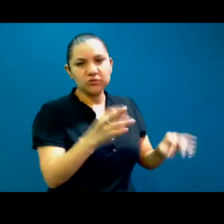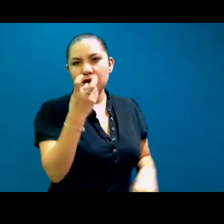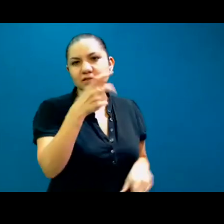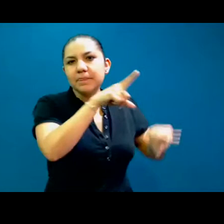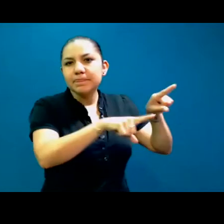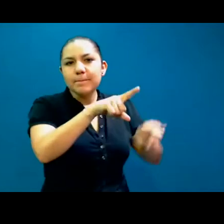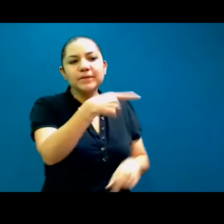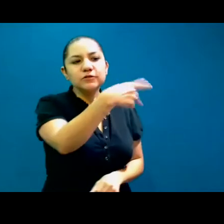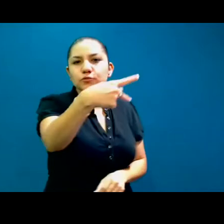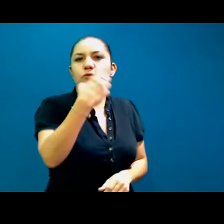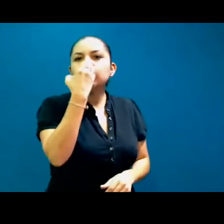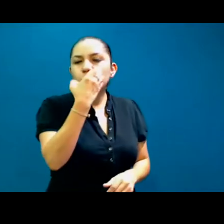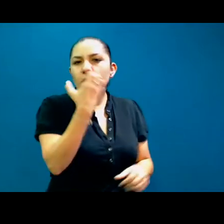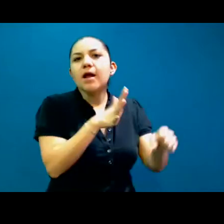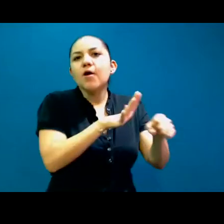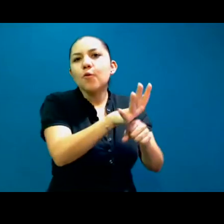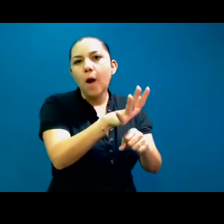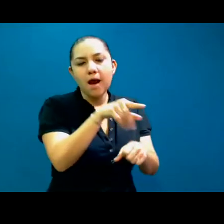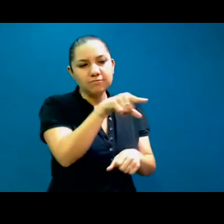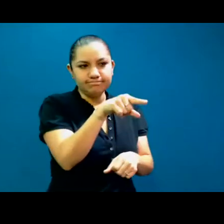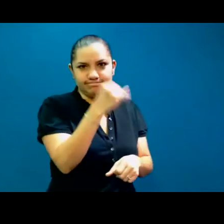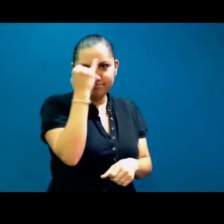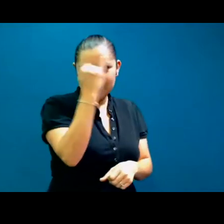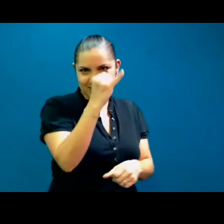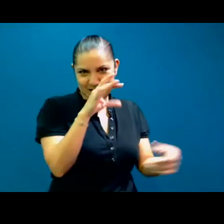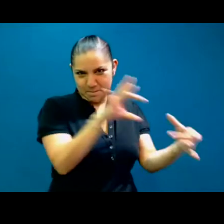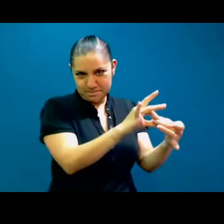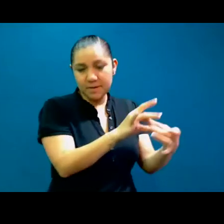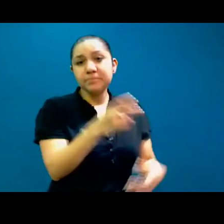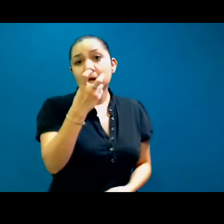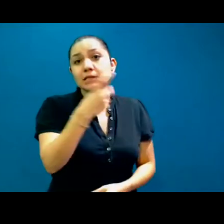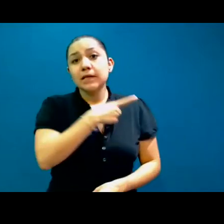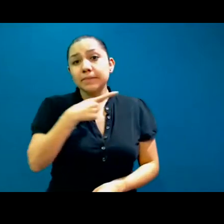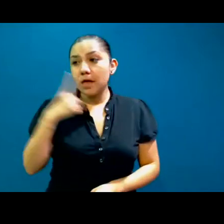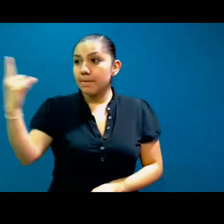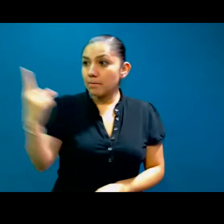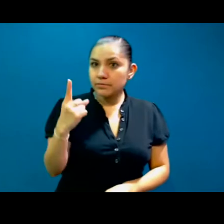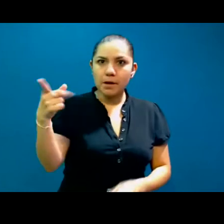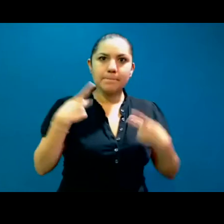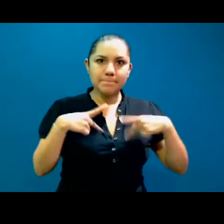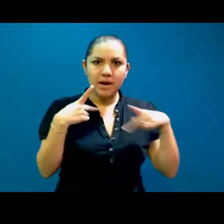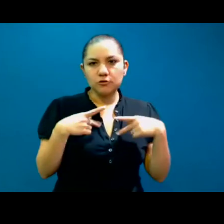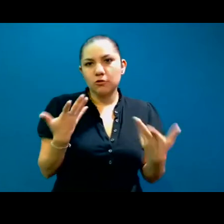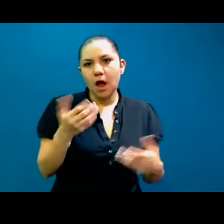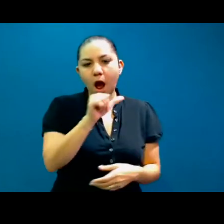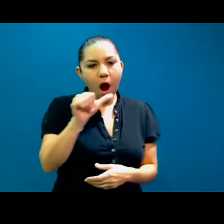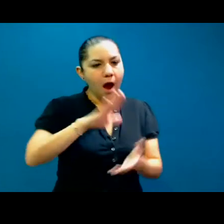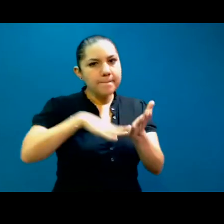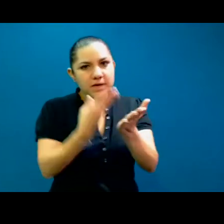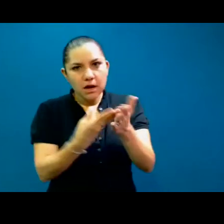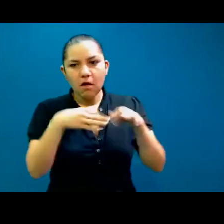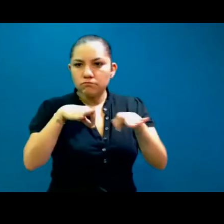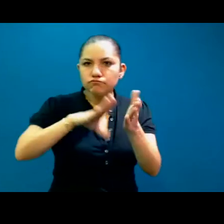casos son asistentes bilingües los que se necesitan, y obviamente pues se necesita secretaria y los enlaces